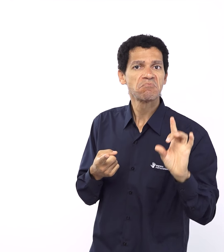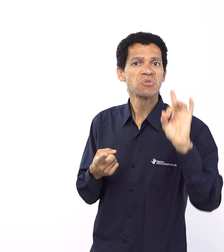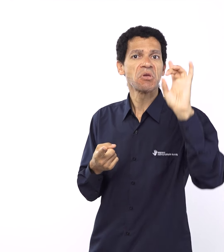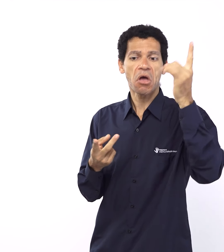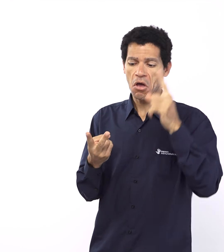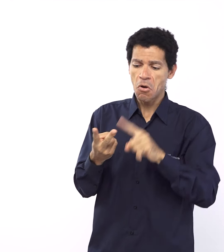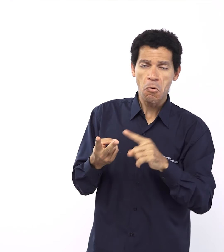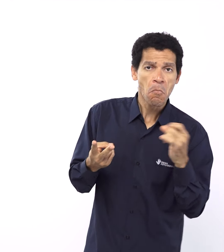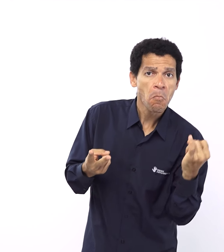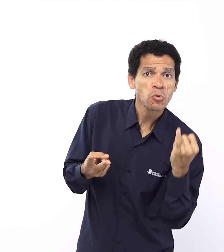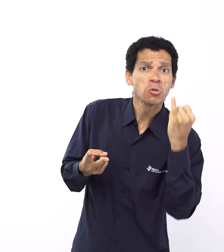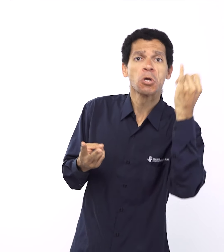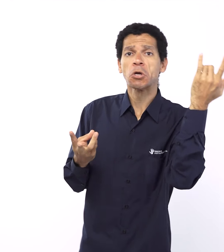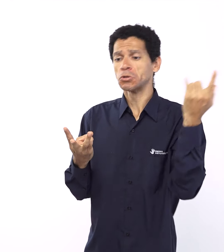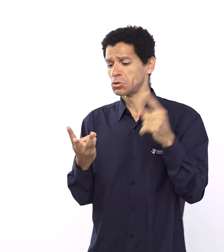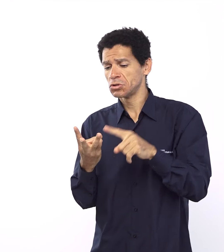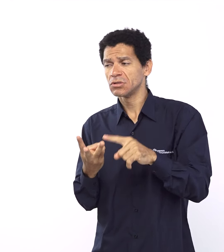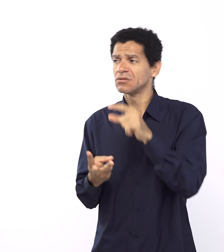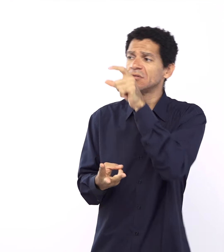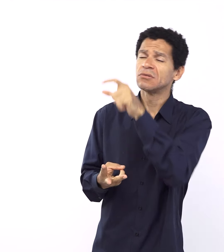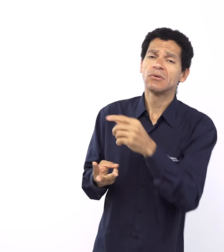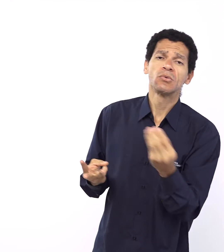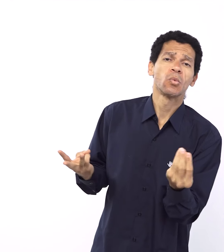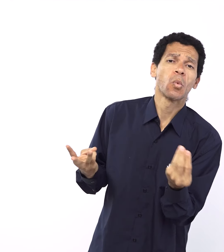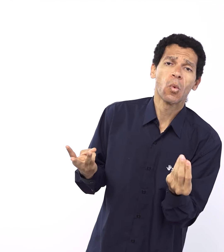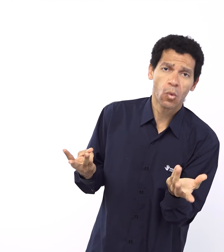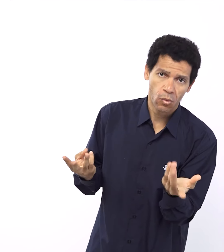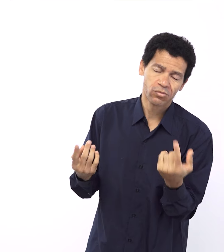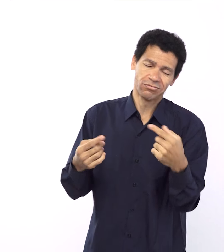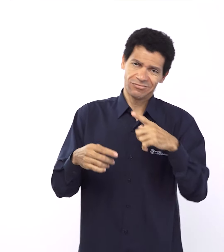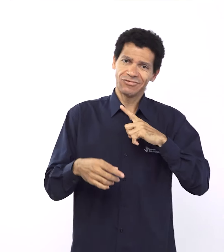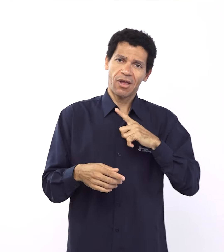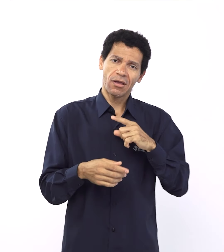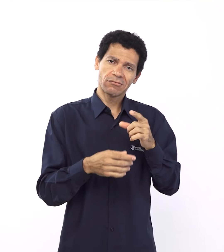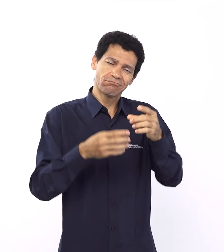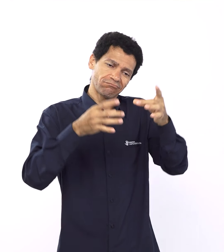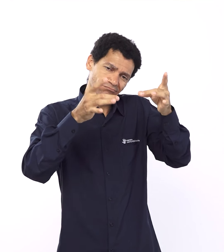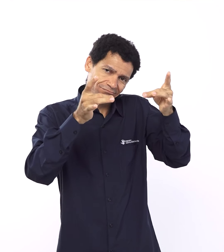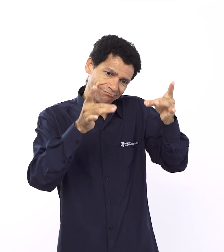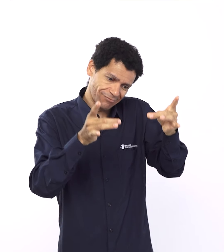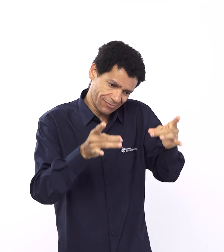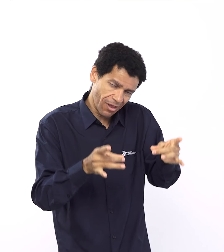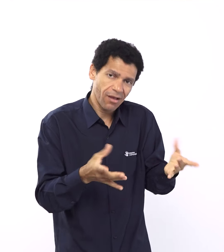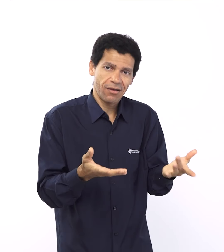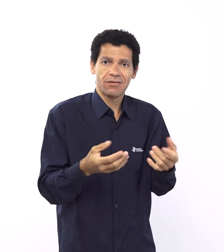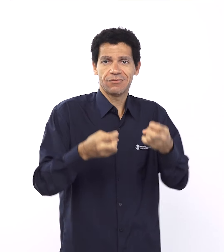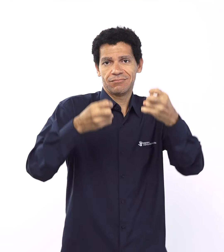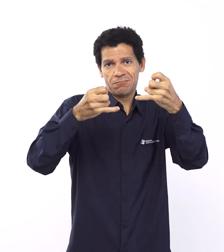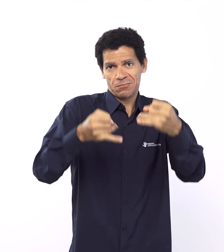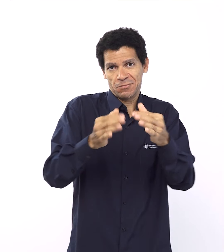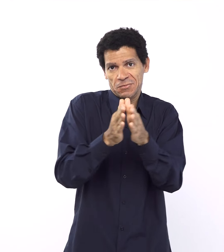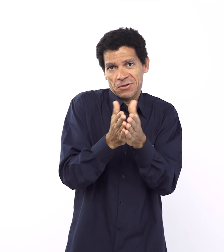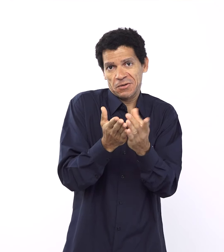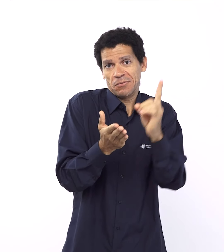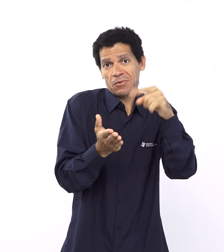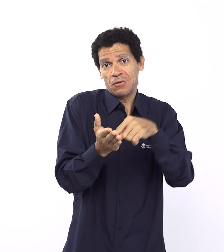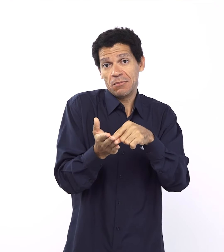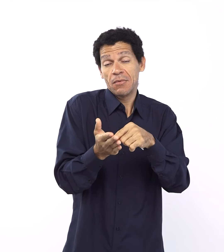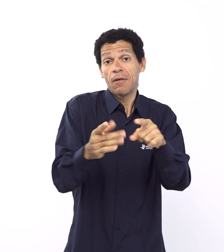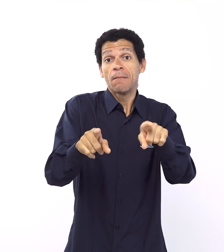Depois tinha uma segunda etapa, uma segunda parte, que fazia-se um prólogo histórico de como o autor, de